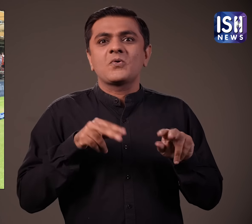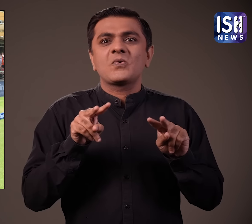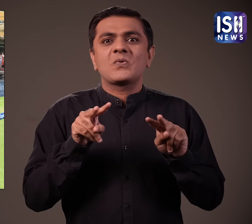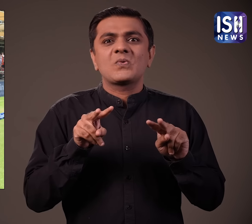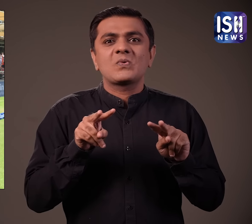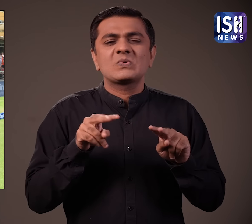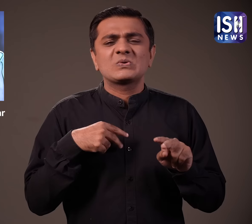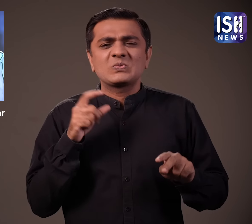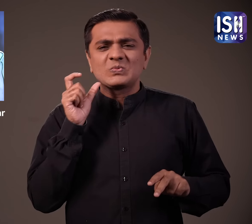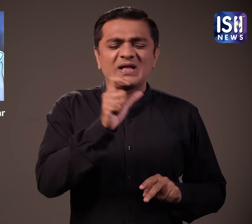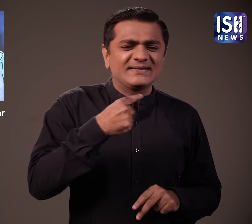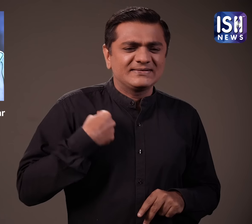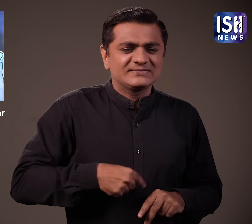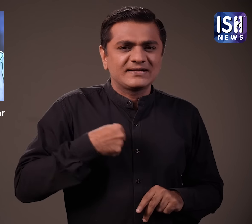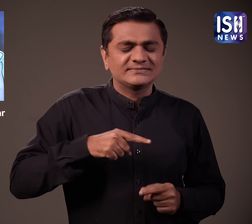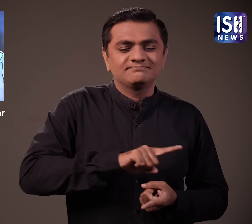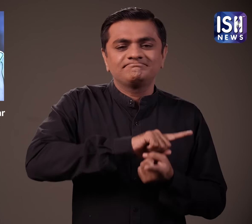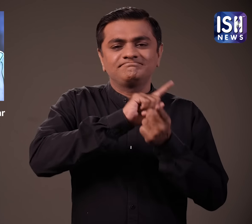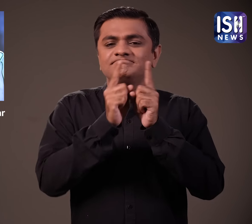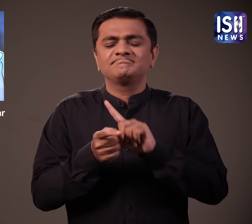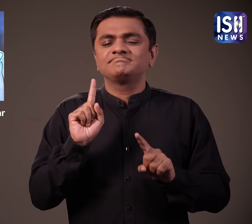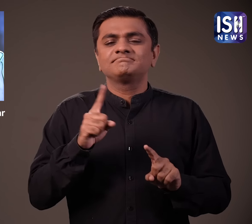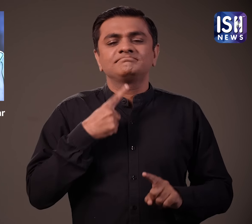बहुत खूप लगता है विराट ने अपनी गलती से सीख ली है